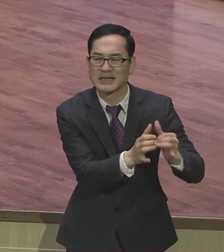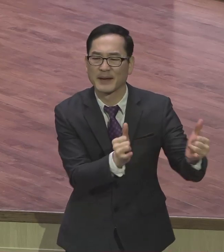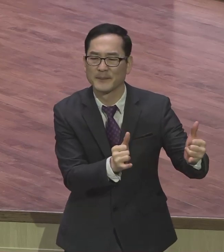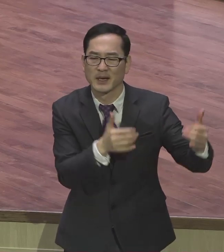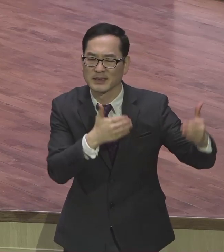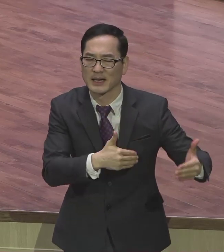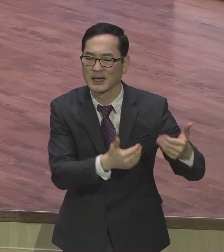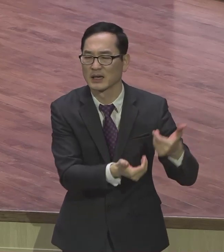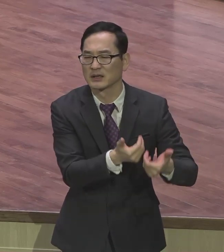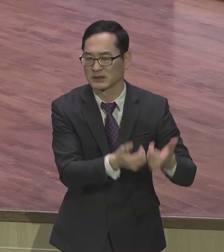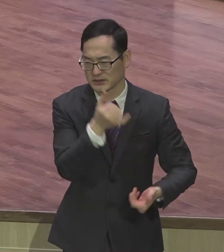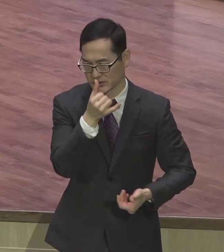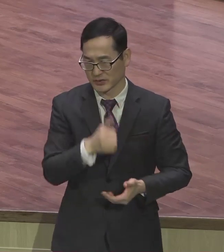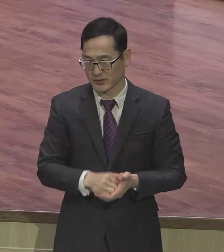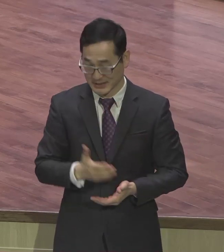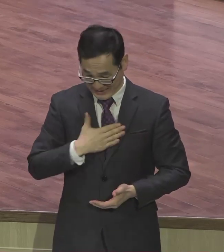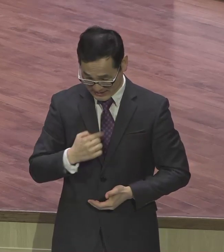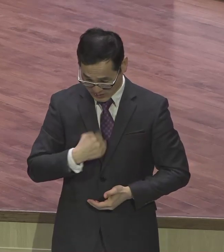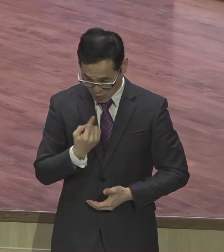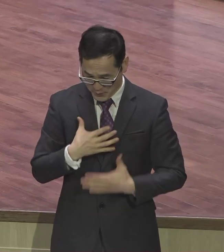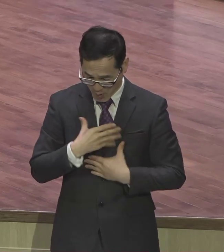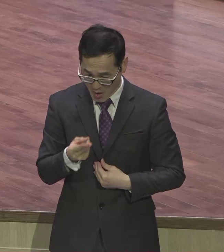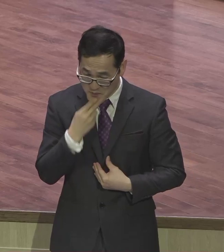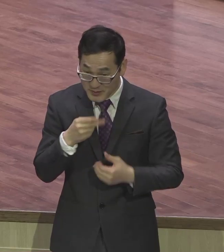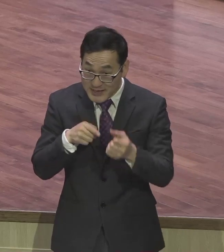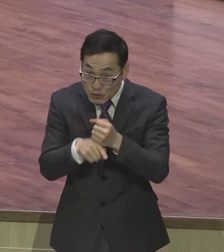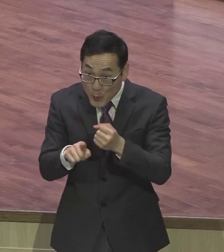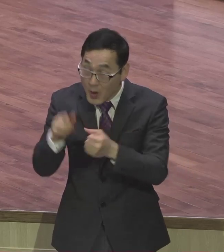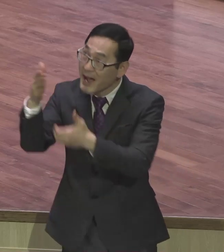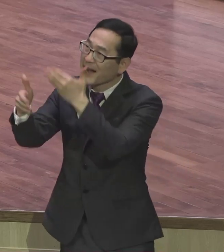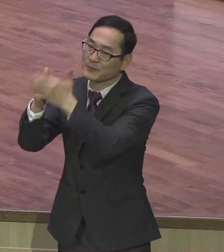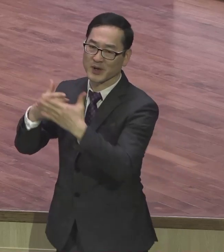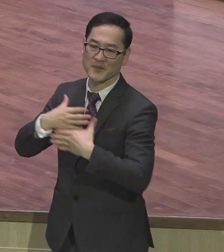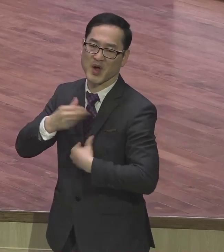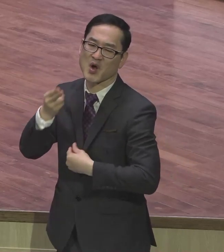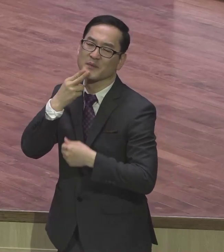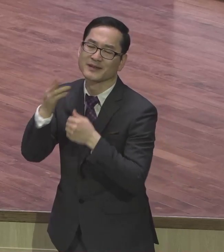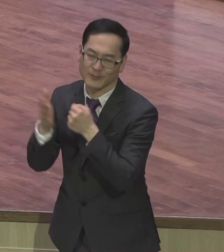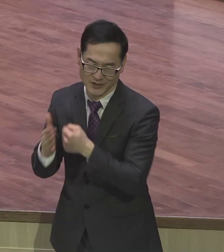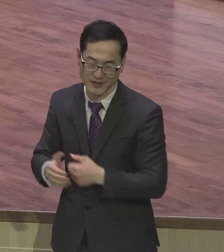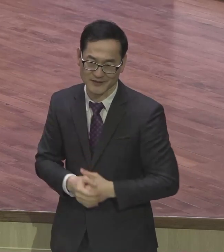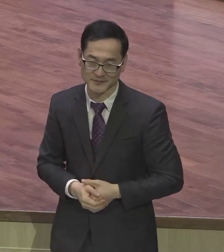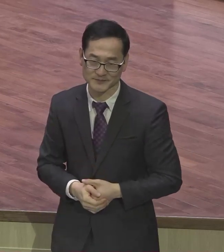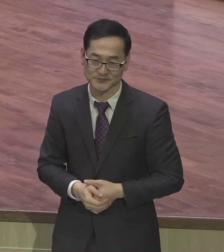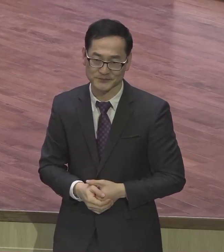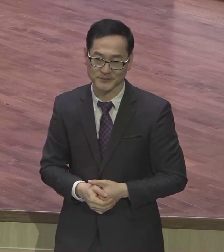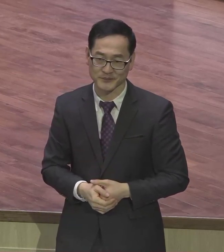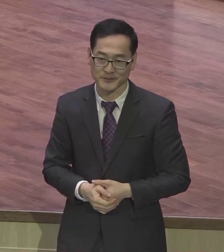평안하지 않는 이유는 하나님과 평안하지 않아서 그렇다 하나님과 평안하지 않다는 증거다